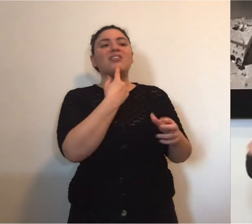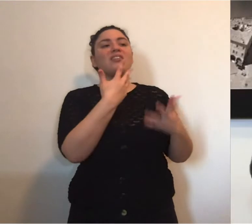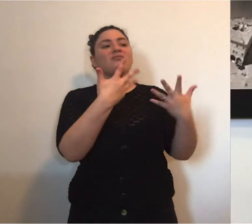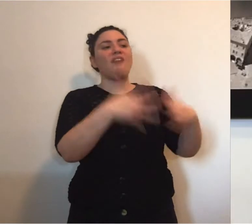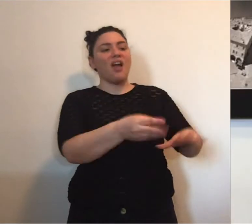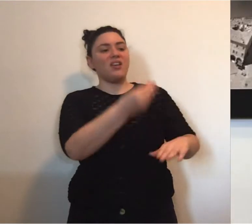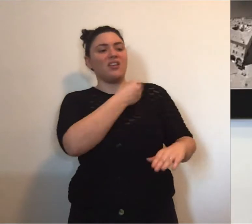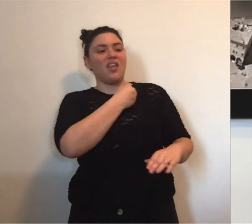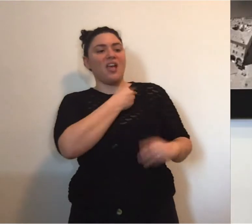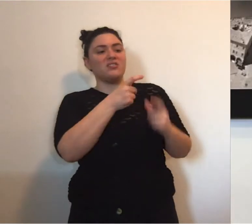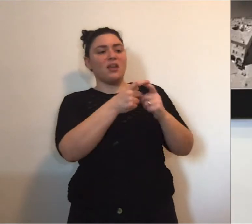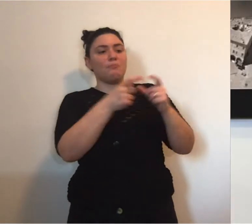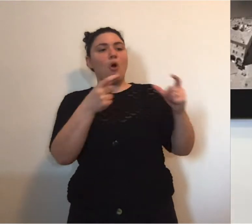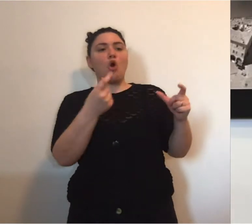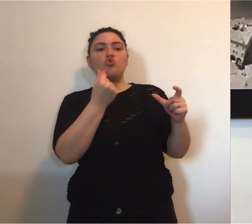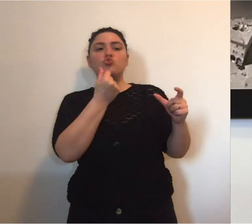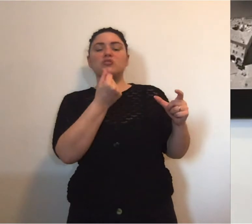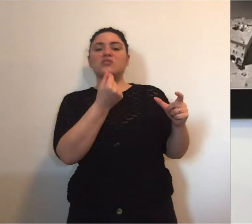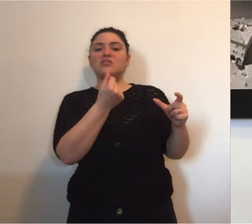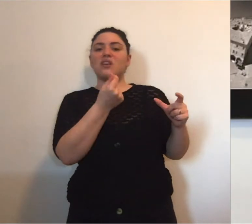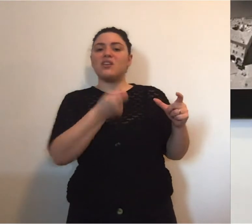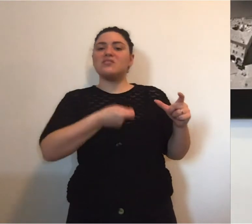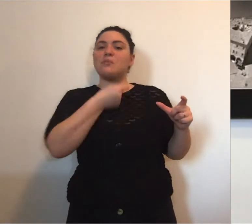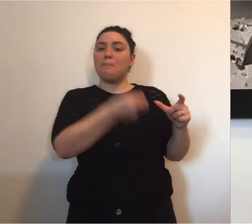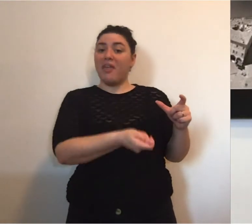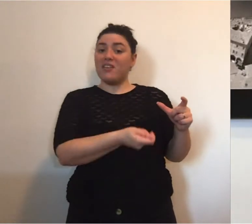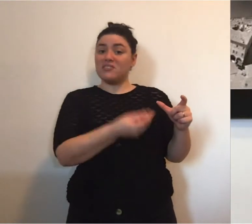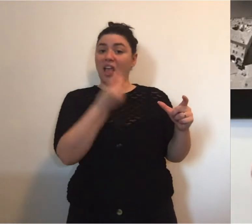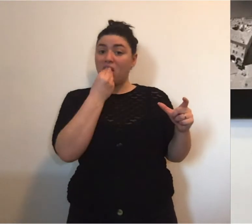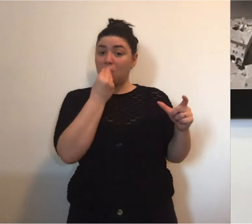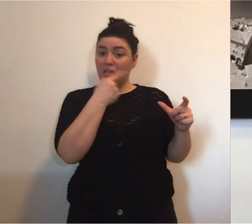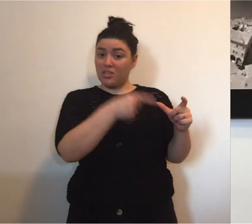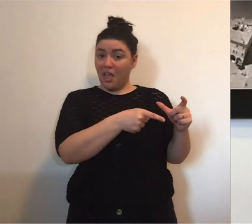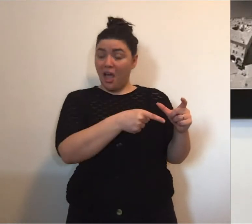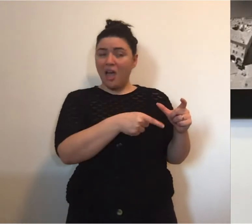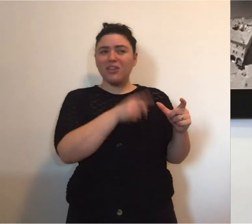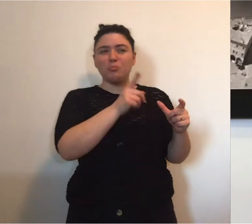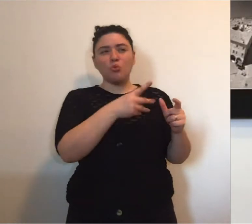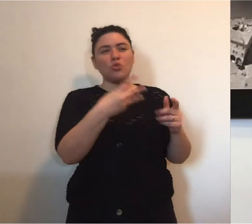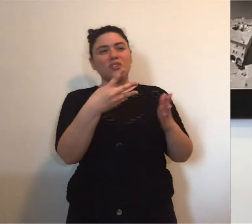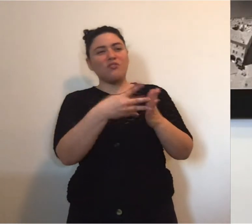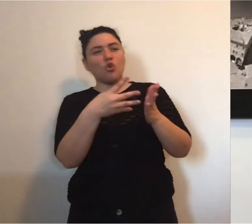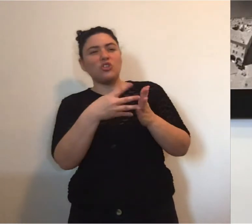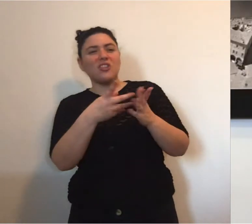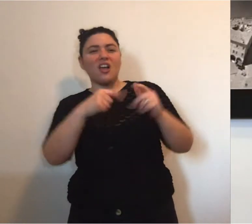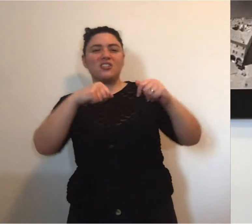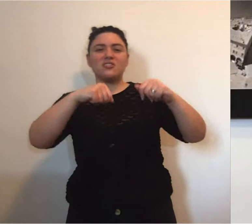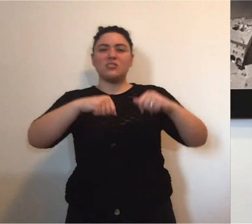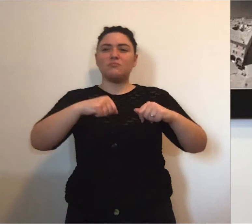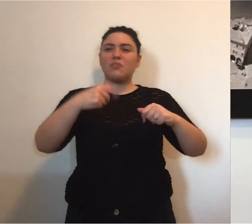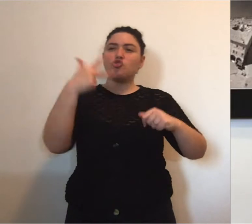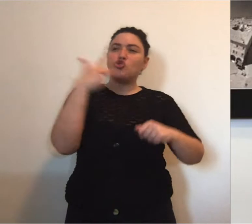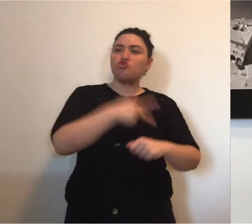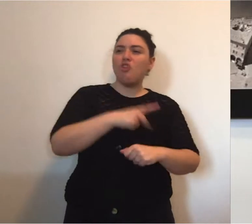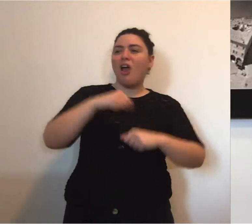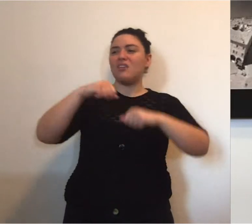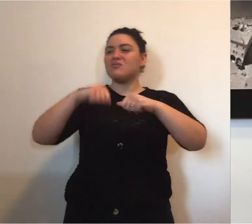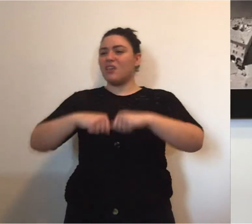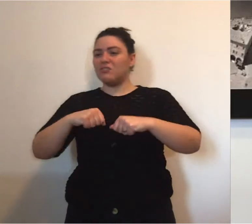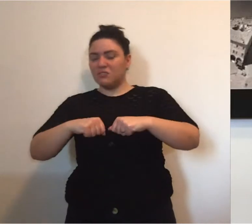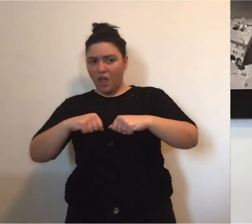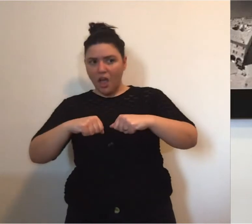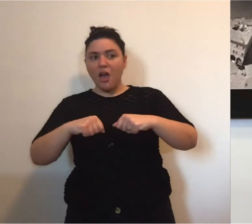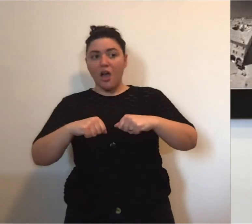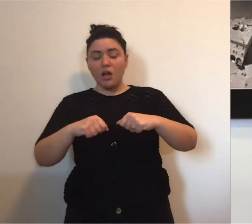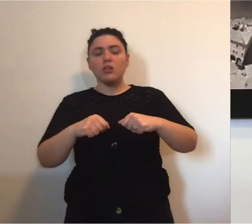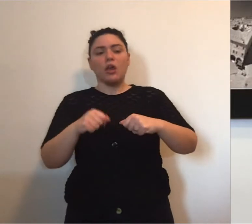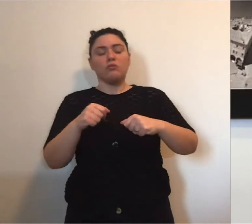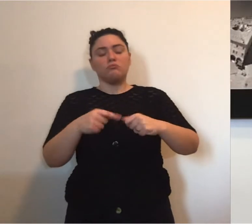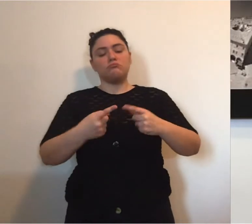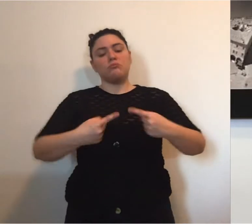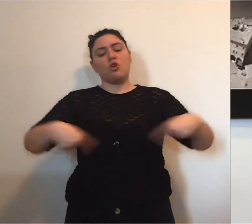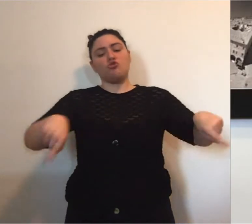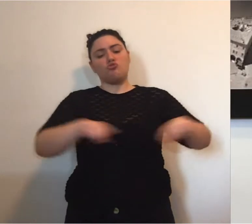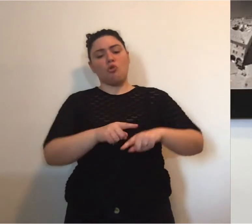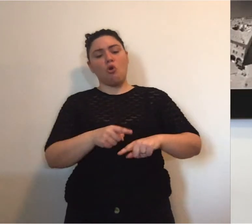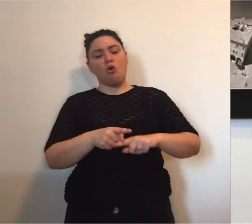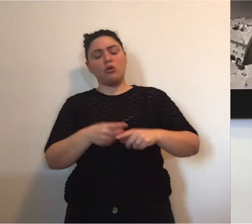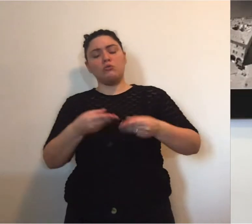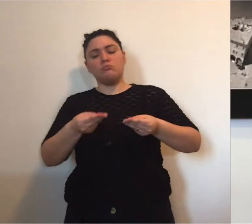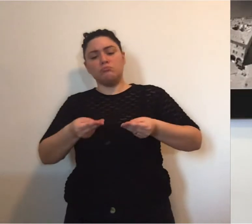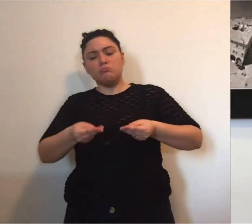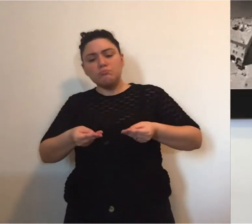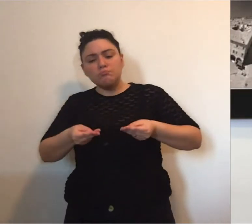richiesta del bonus spesa alimentare più un'altra serie di difficoltà sociali e sanitarie, poiché lì